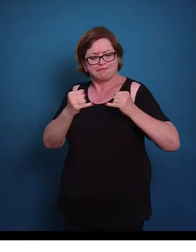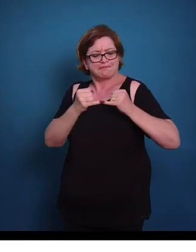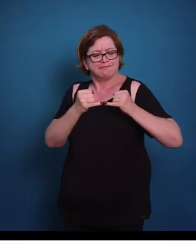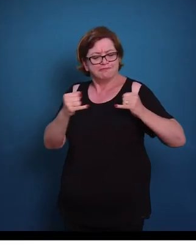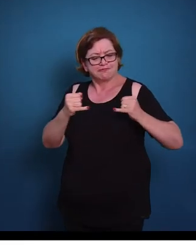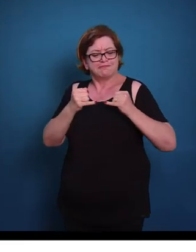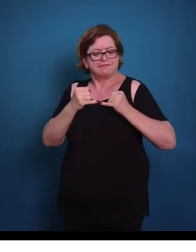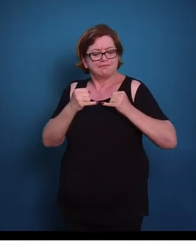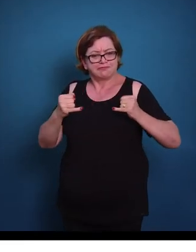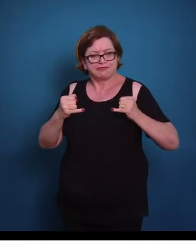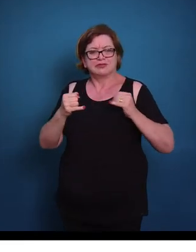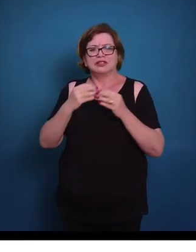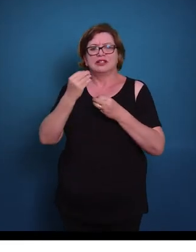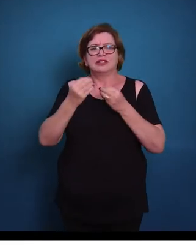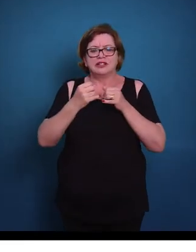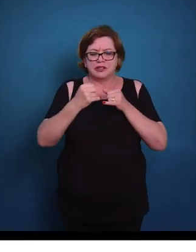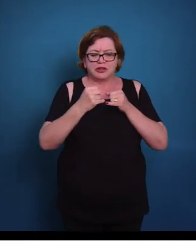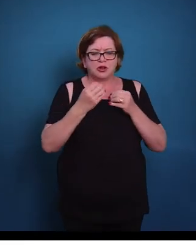sentido.